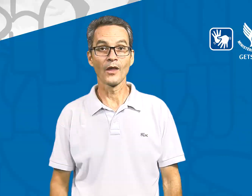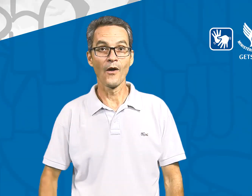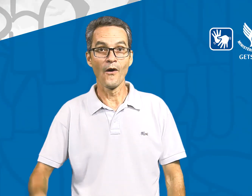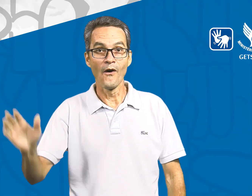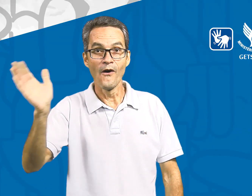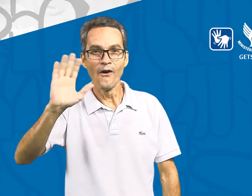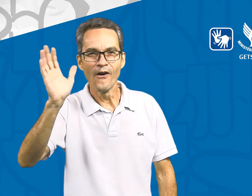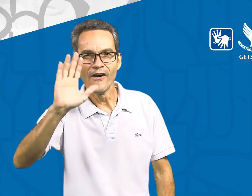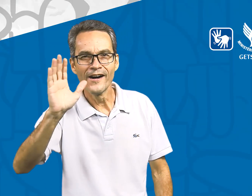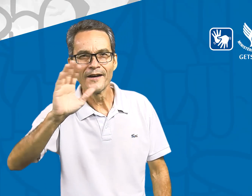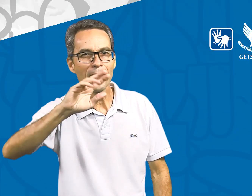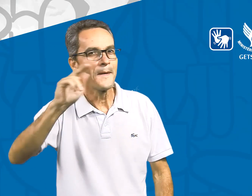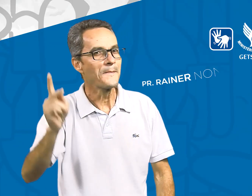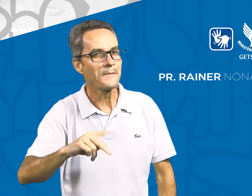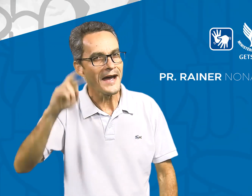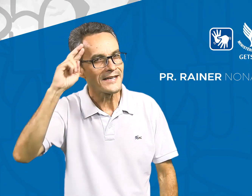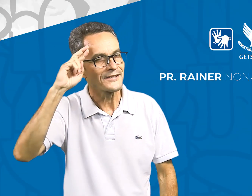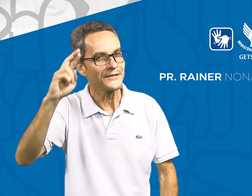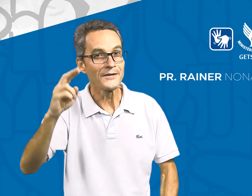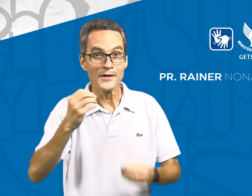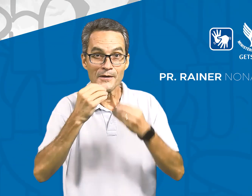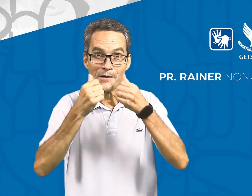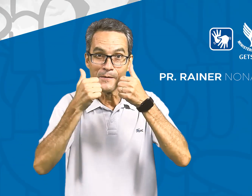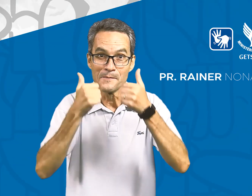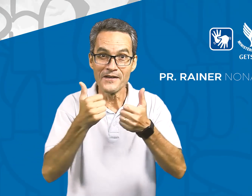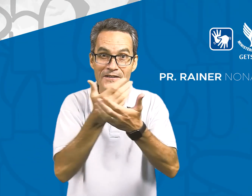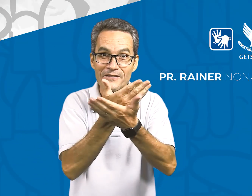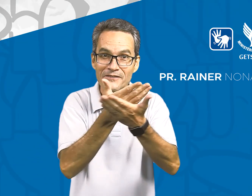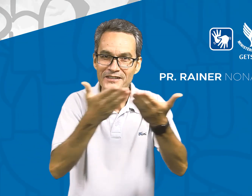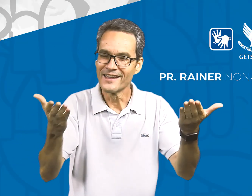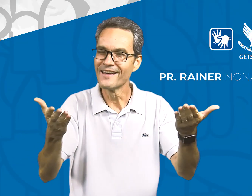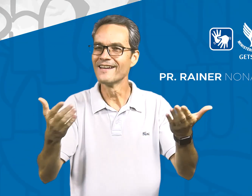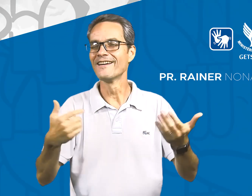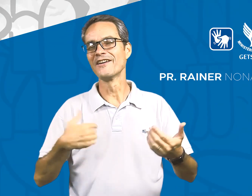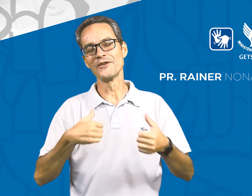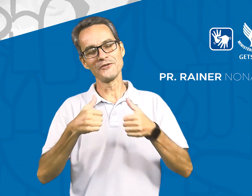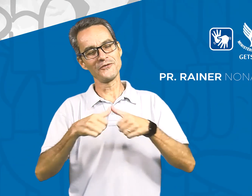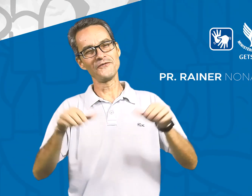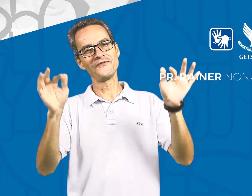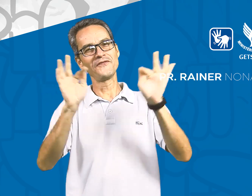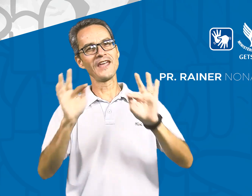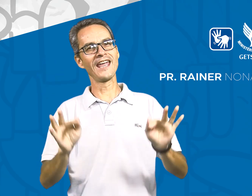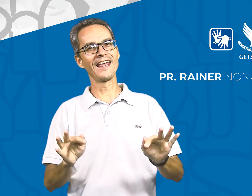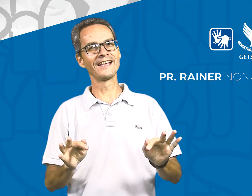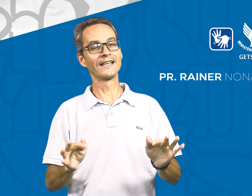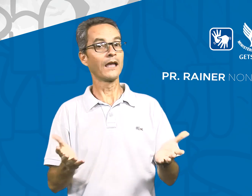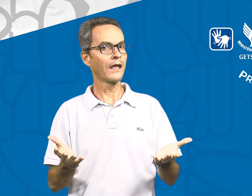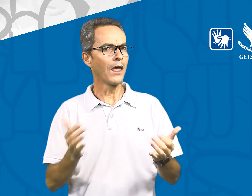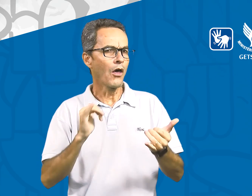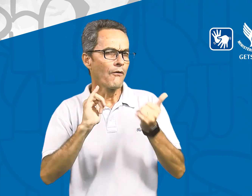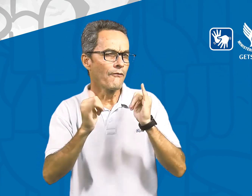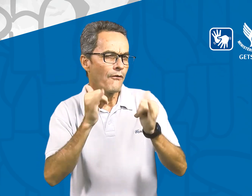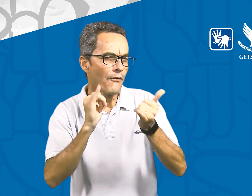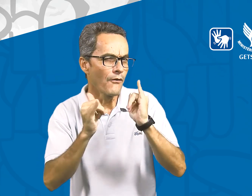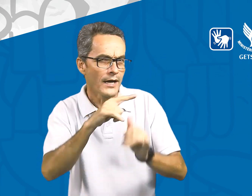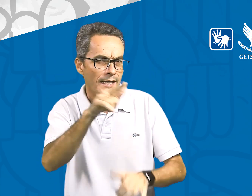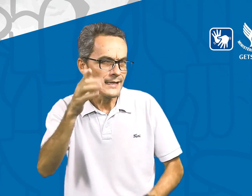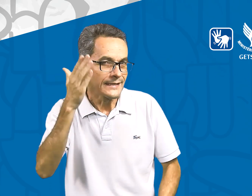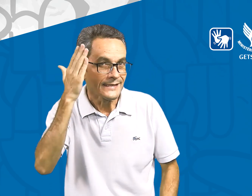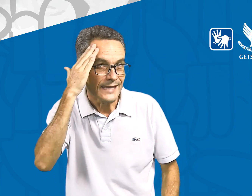Olá, a paz do Senhor! Tudo bem com você? Fico feliz! Você está sabendo da